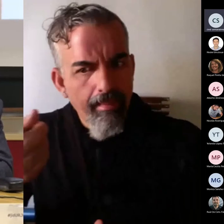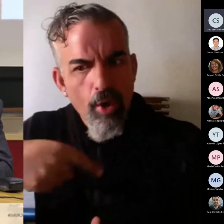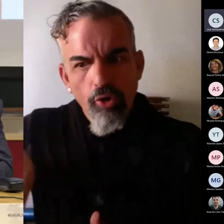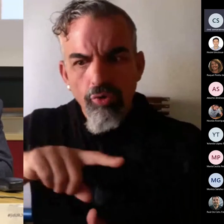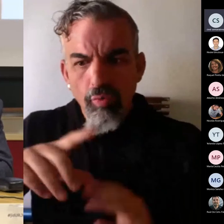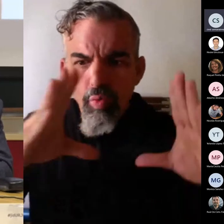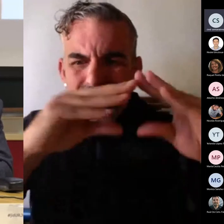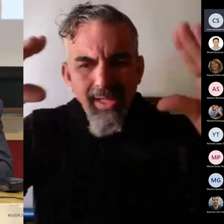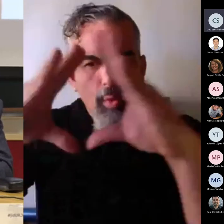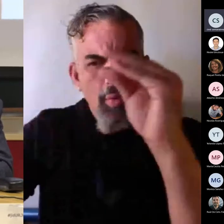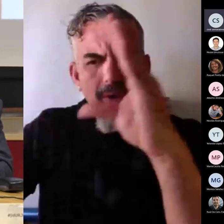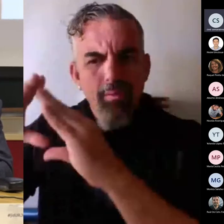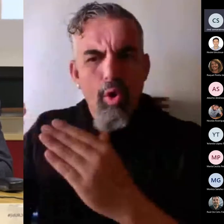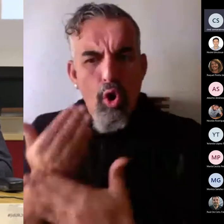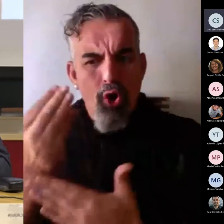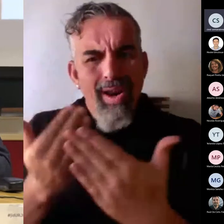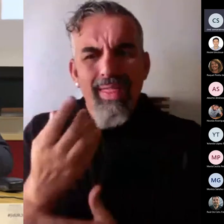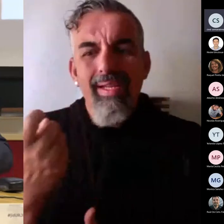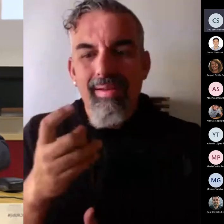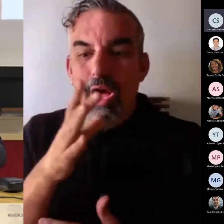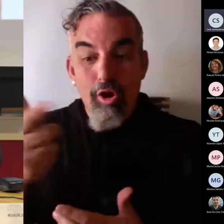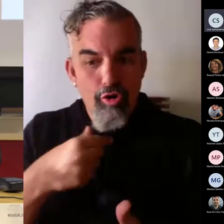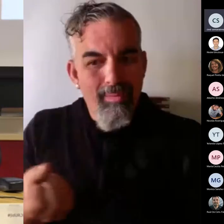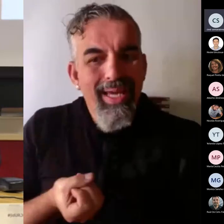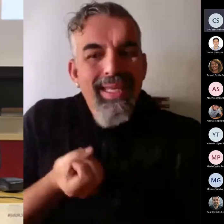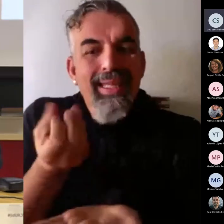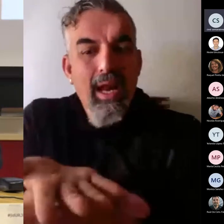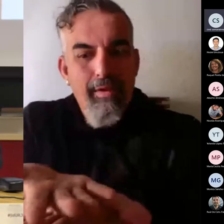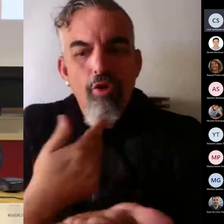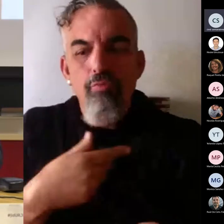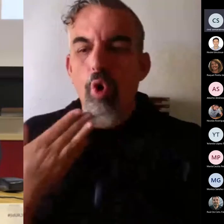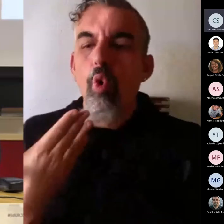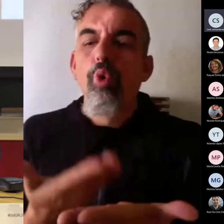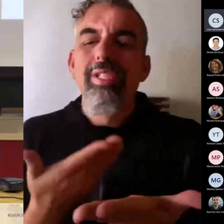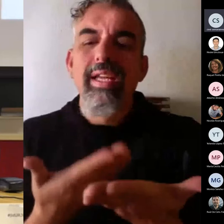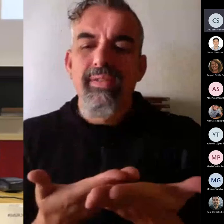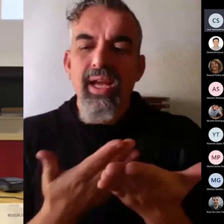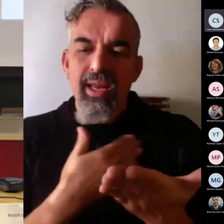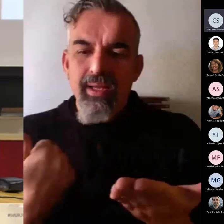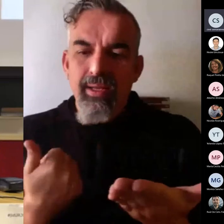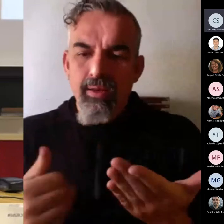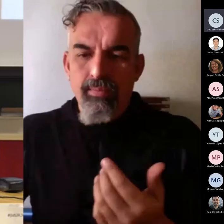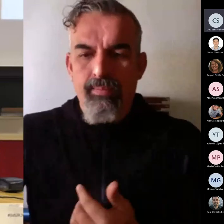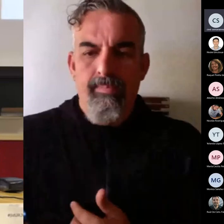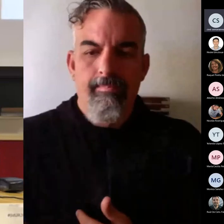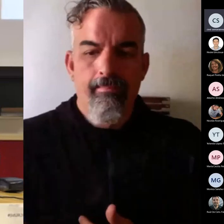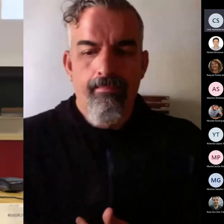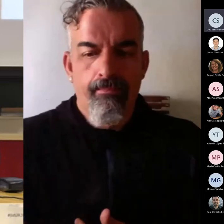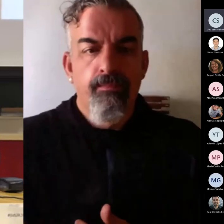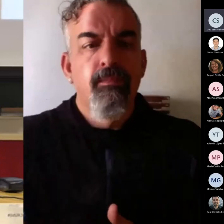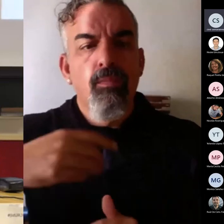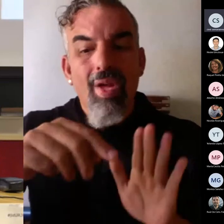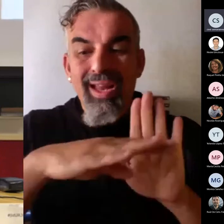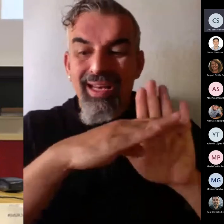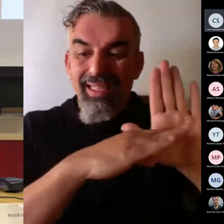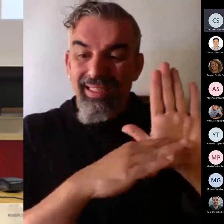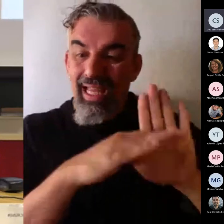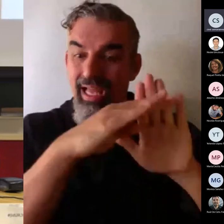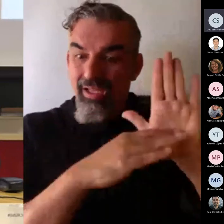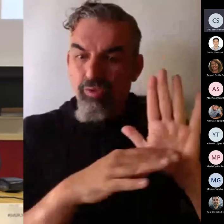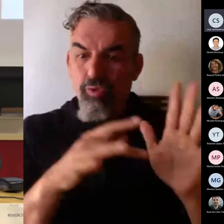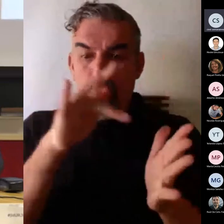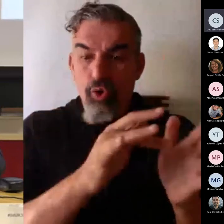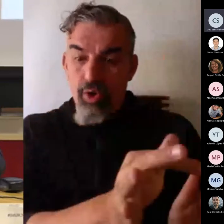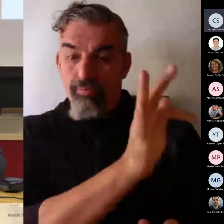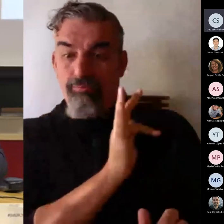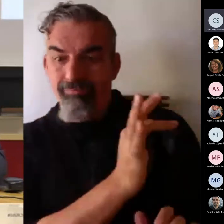Yo voy a dar mi intervención. Quiero justificar la vista que voy a seguir en todas las intervenciones, porque va